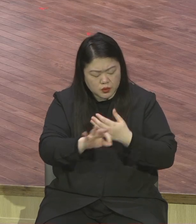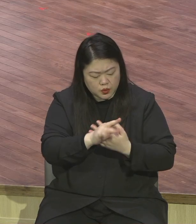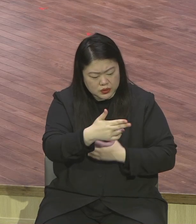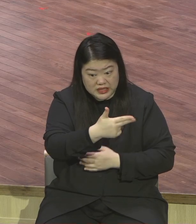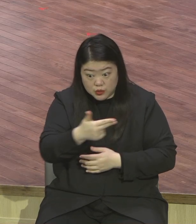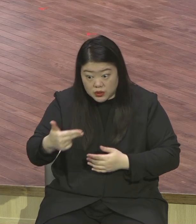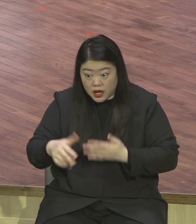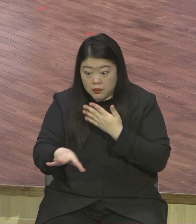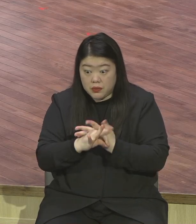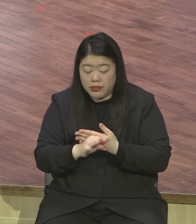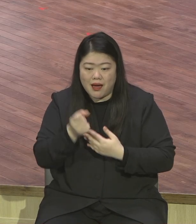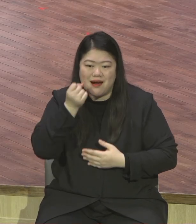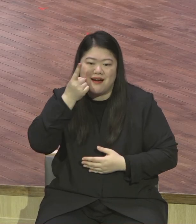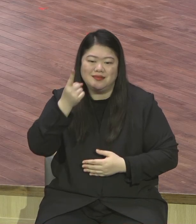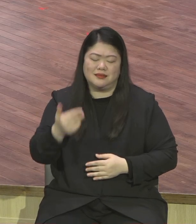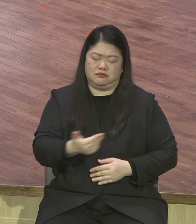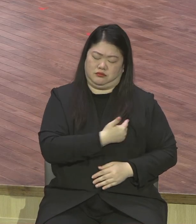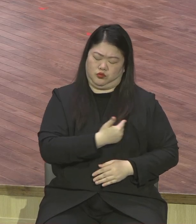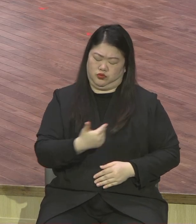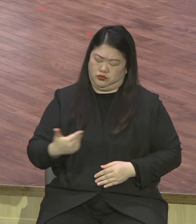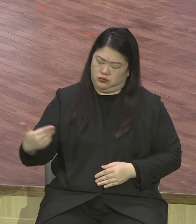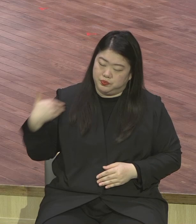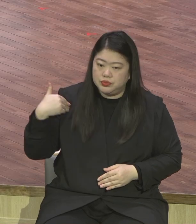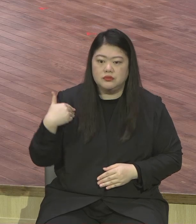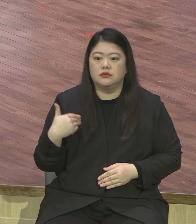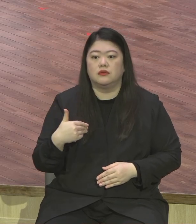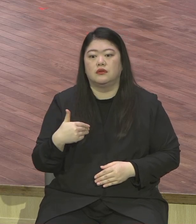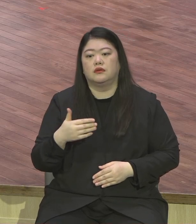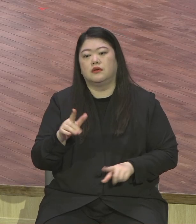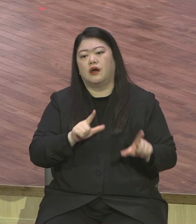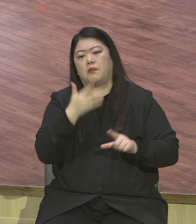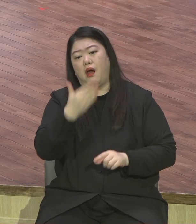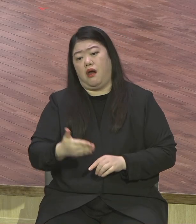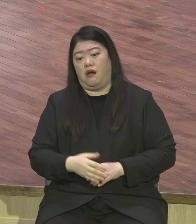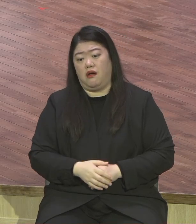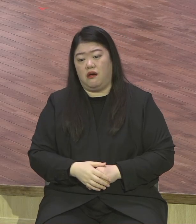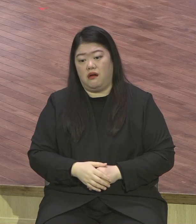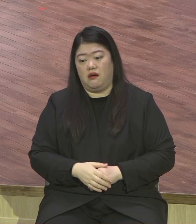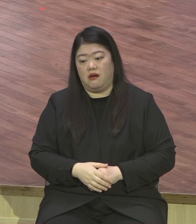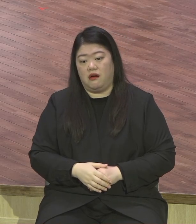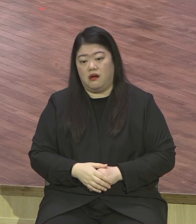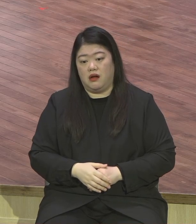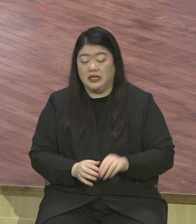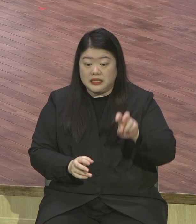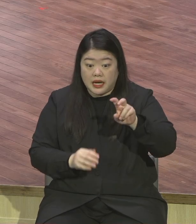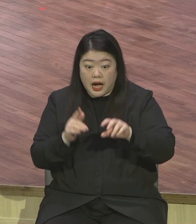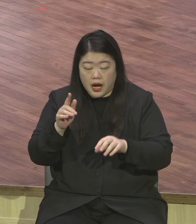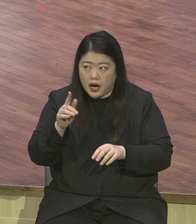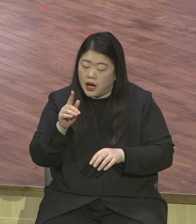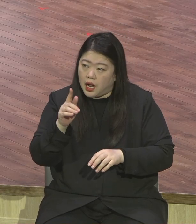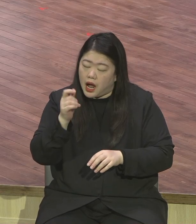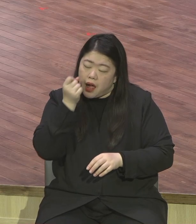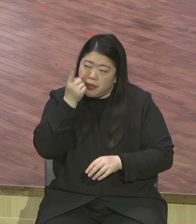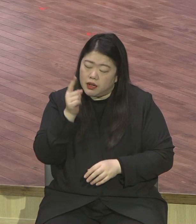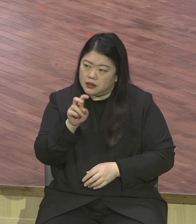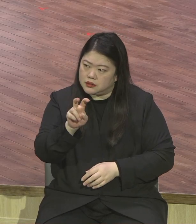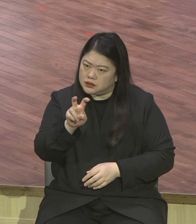얼마나 그렇게 이야 성교사가라고 하늘 그치 봤잖아요 그렇게 만들어란 말이에요 뭐 시시 이야기하면 새끼 밥